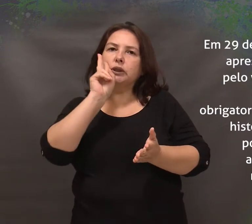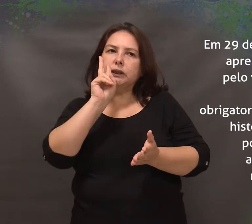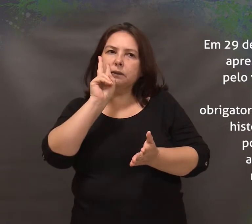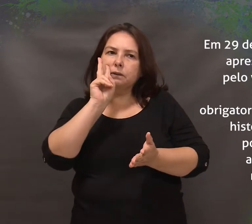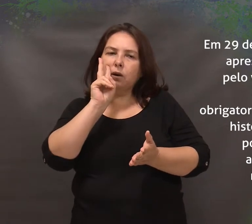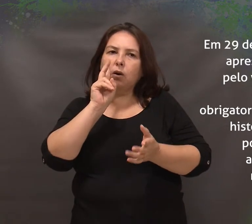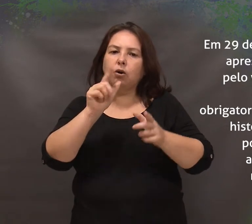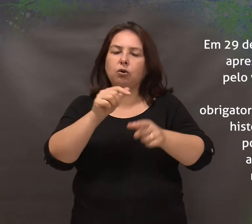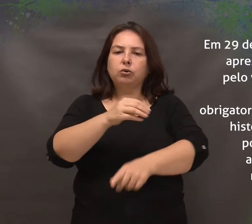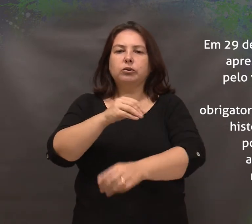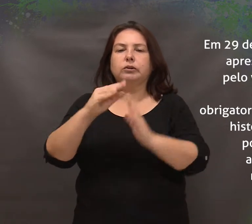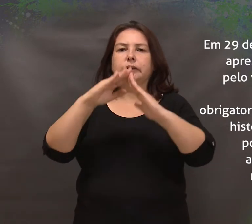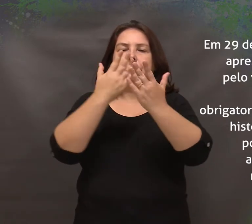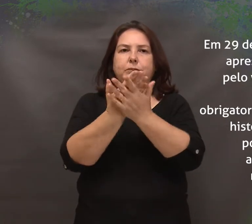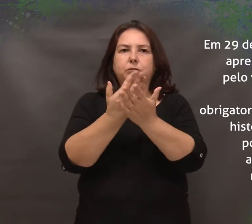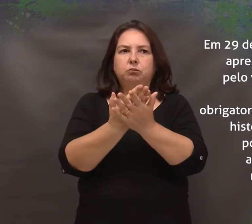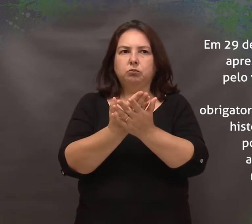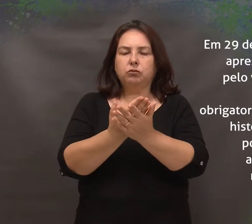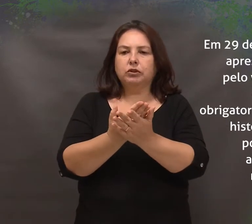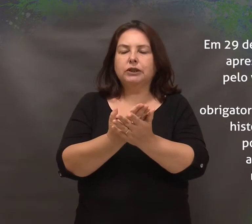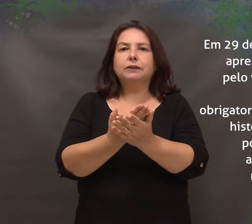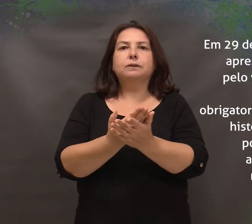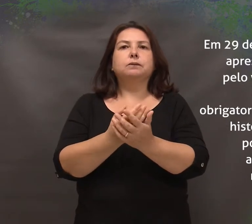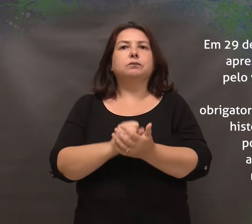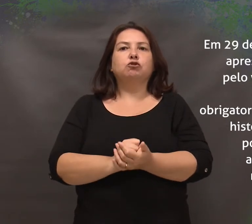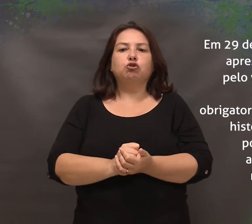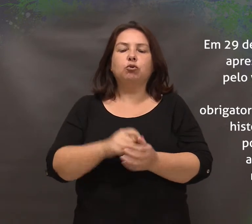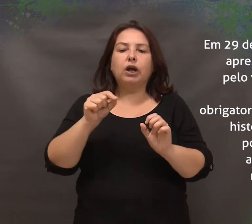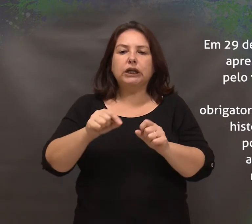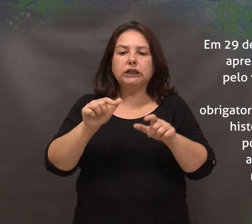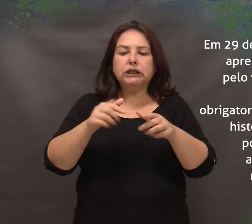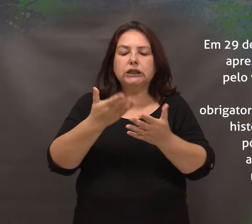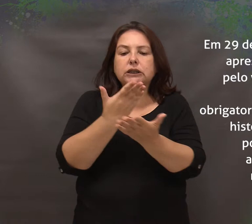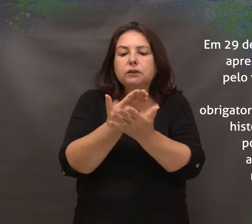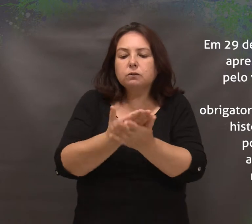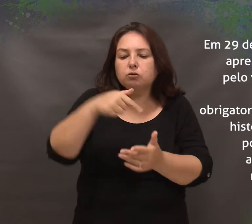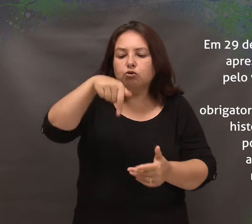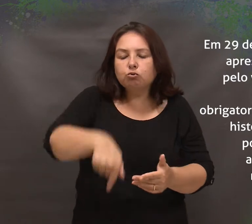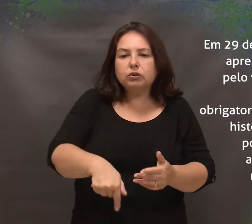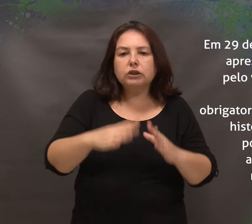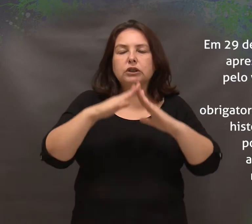portadores de deficiência atendidos nas escolas da rede pública municipal.